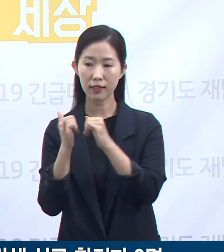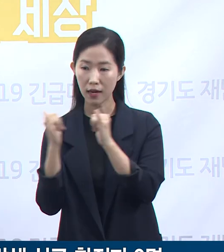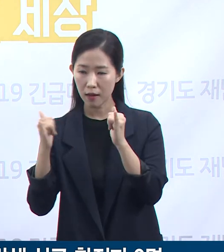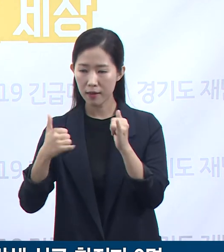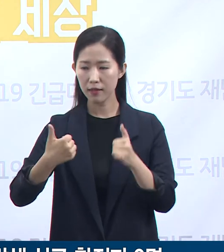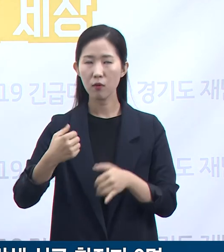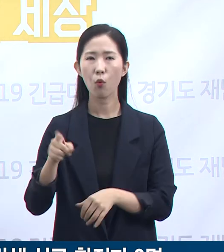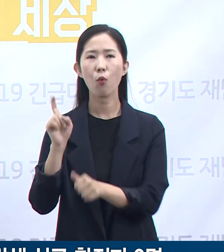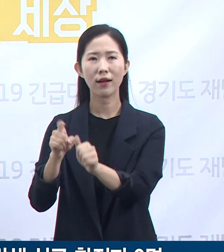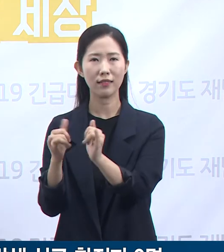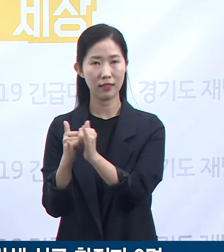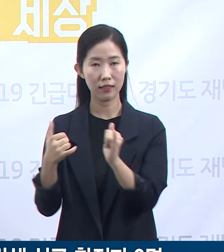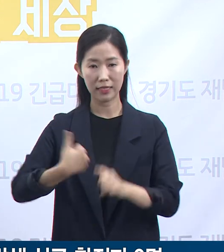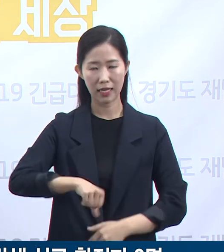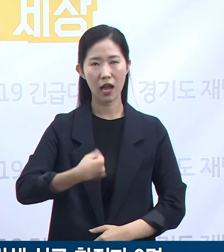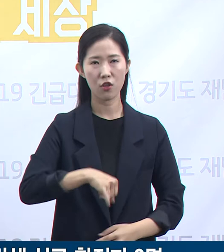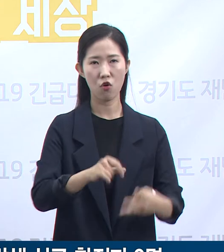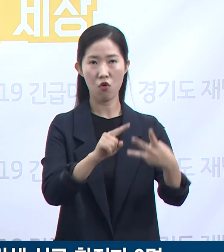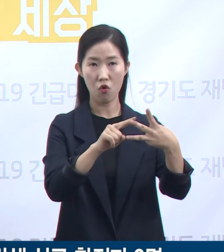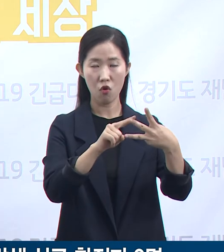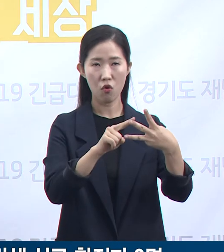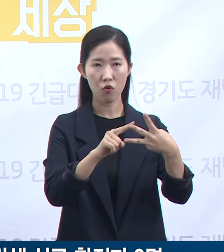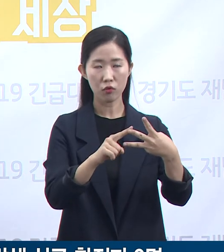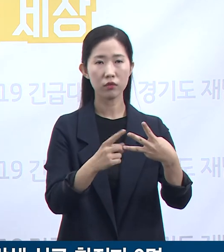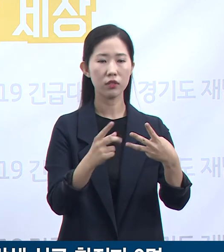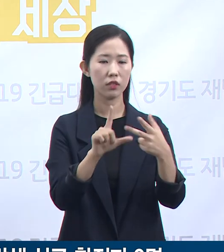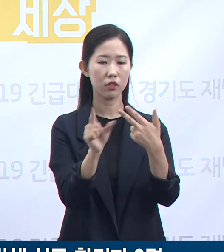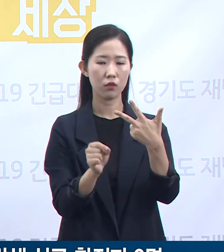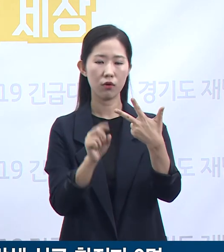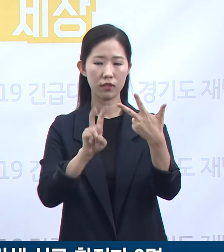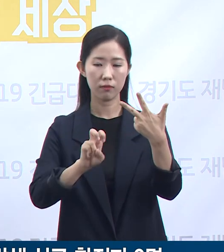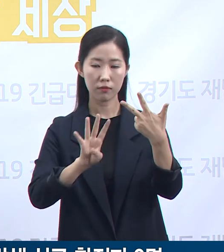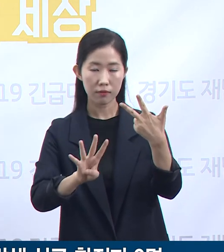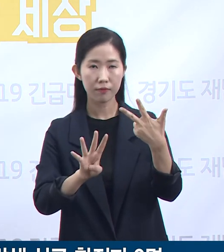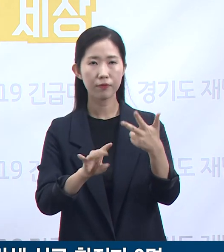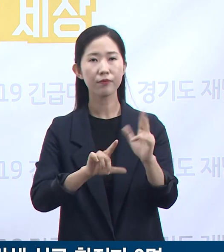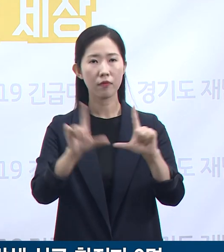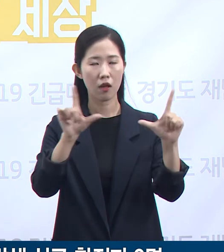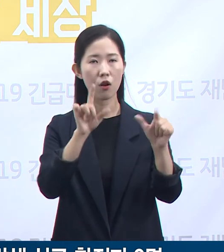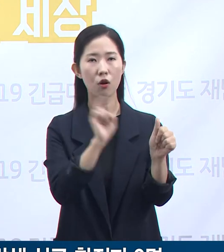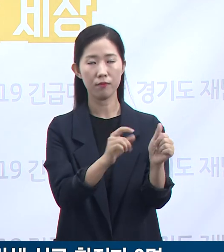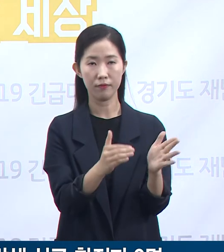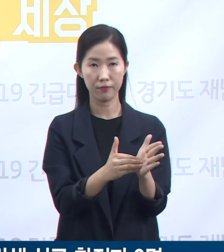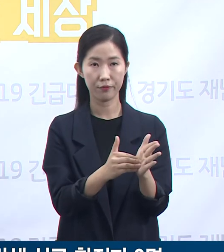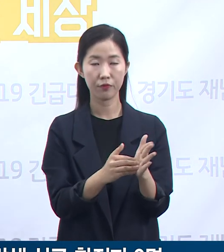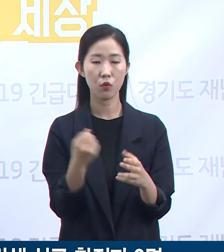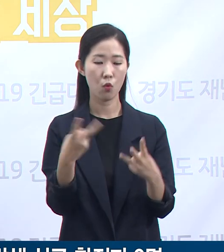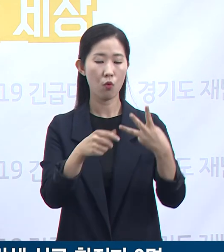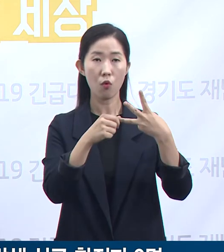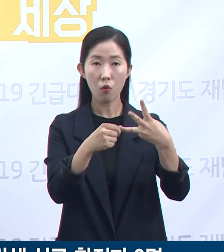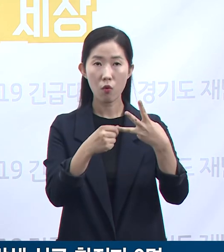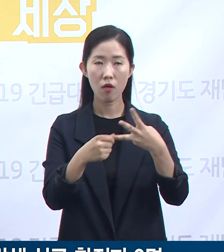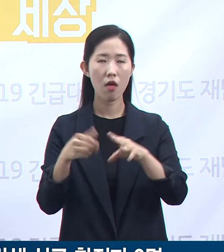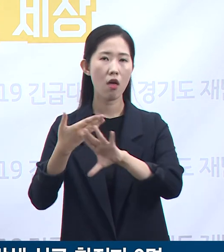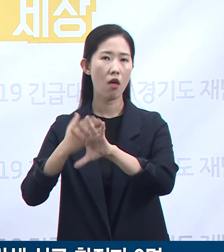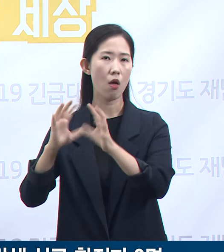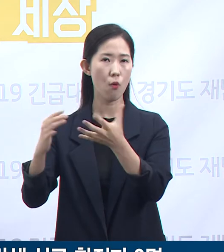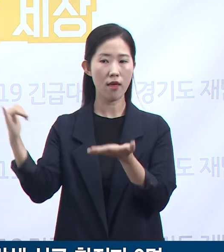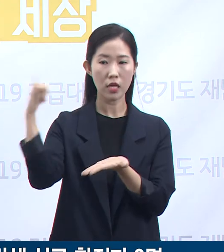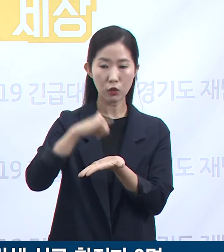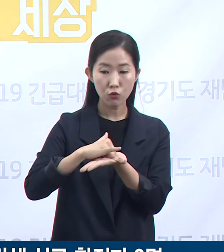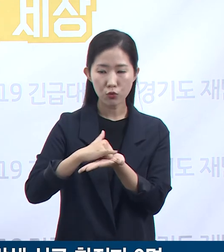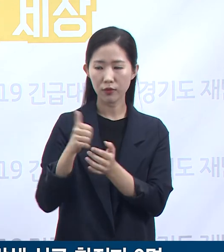중 해제 전 검사에서 양성 판정되었습니다. 또 다른 확진자는 해외 입국 기확진자의 접촉자로